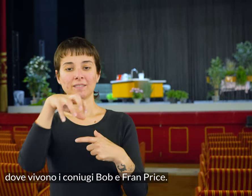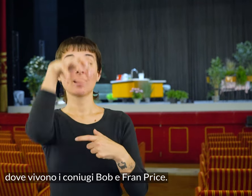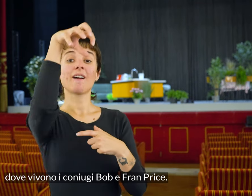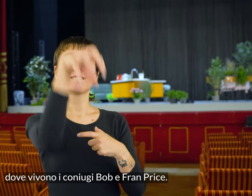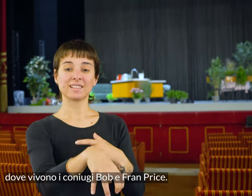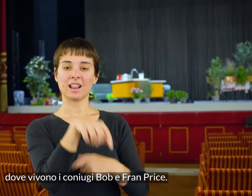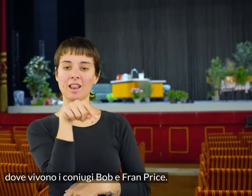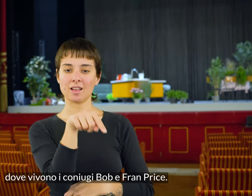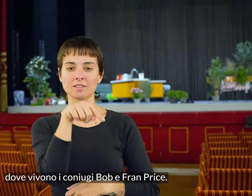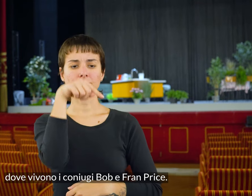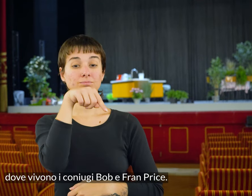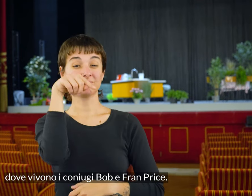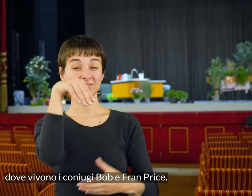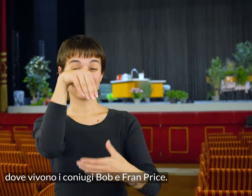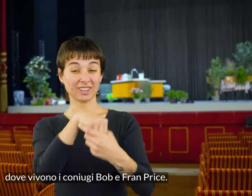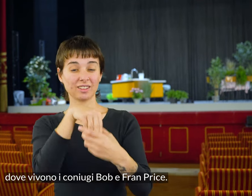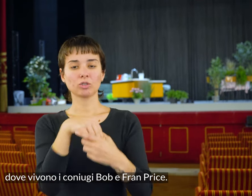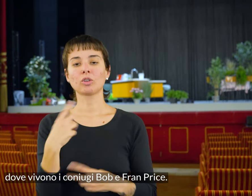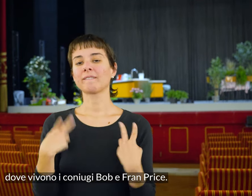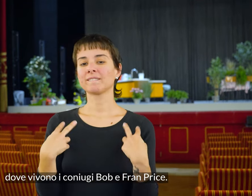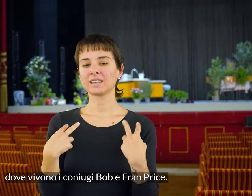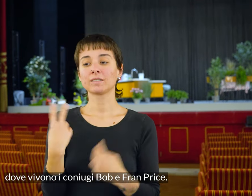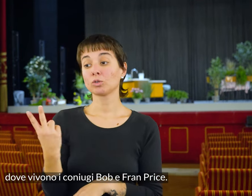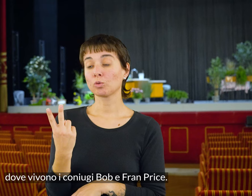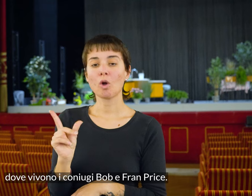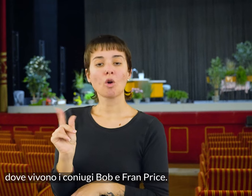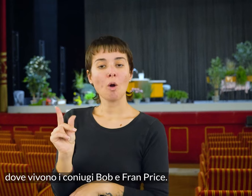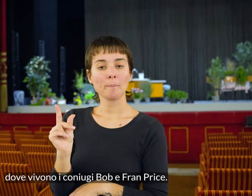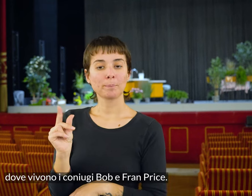dove vivono i coniugi Bob e Fran Price.